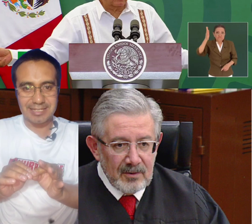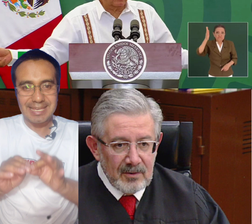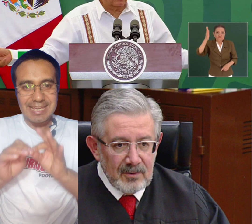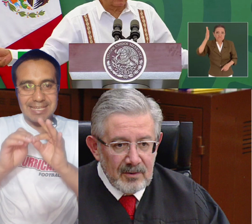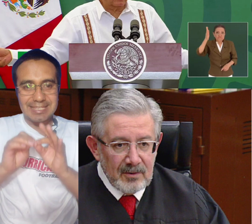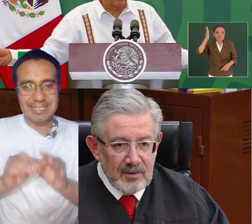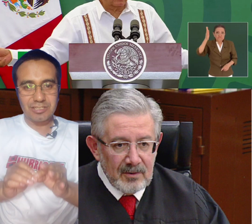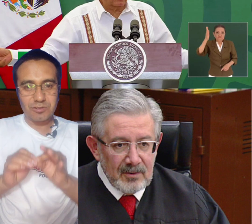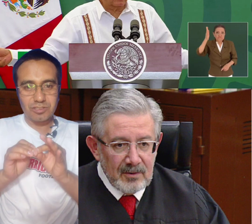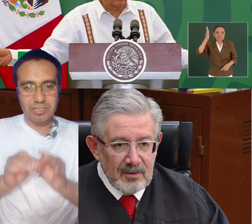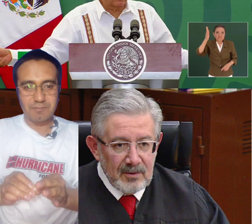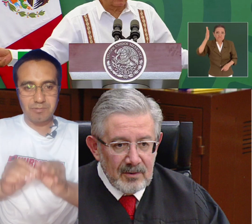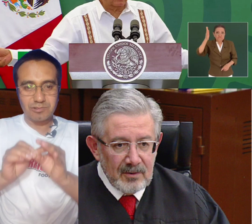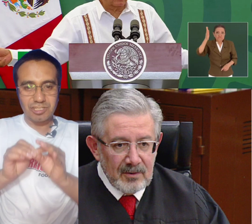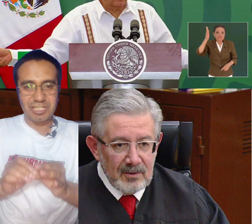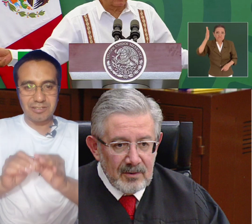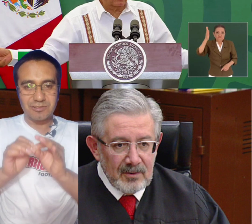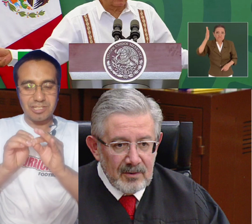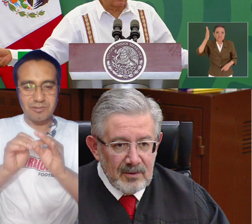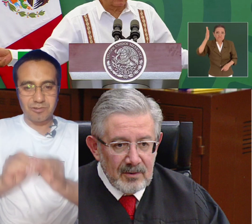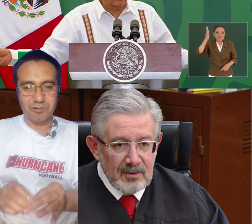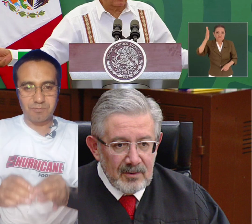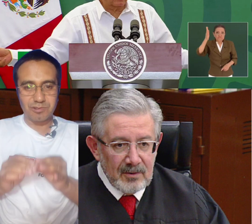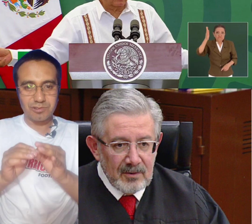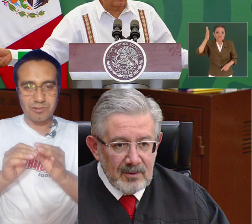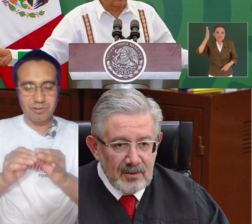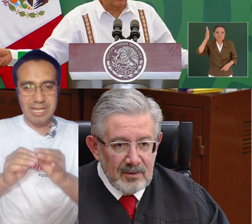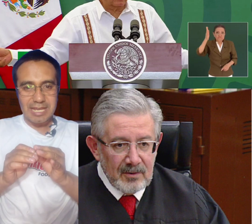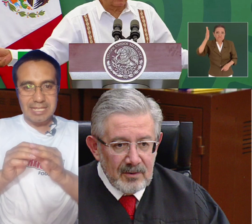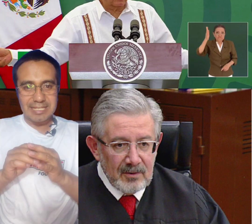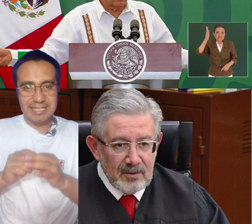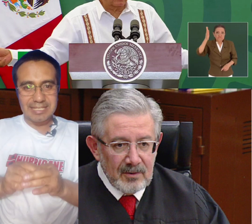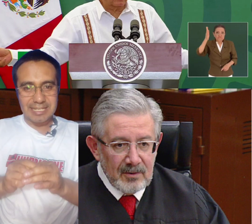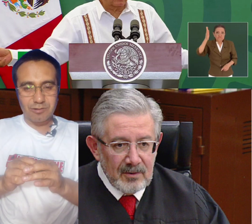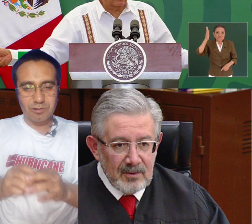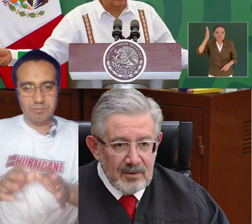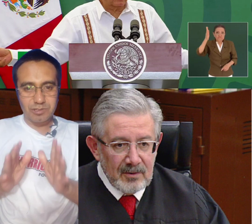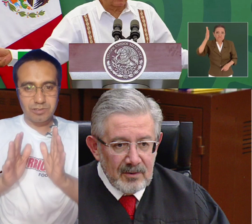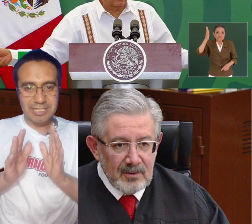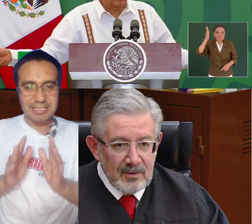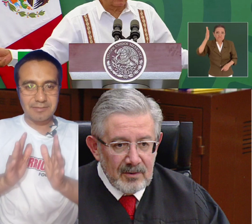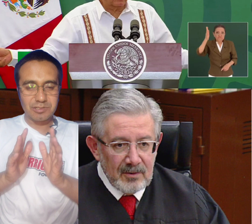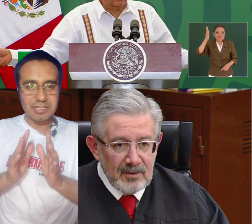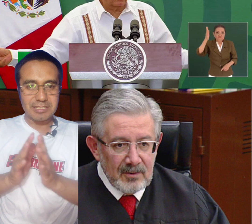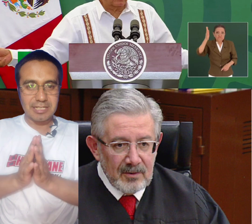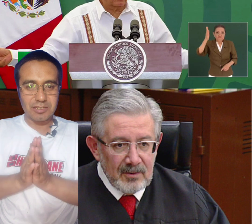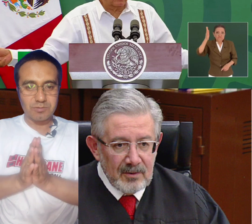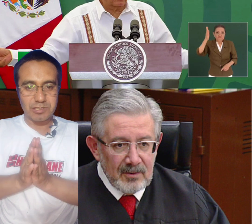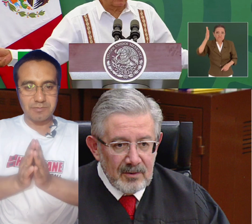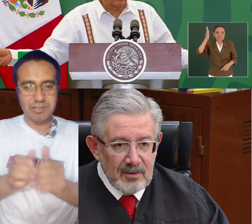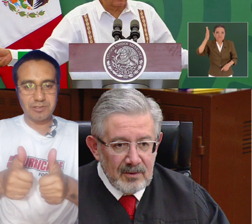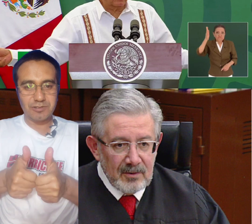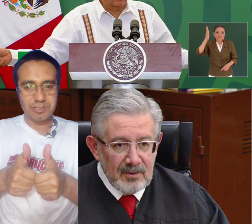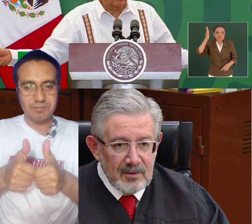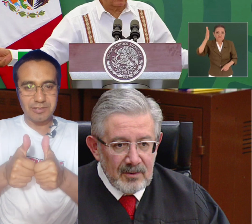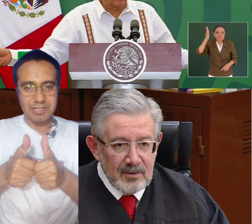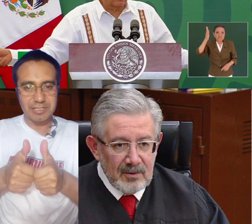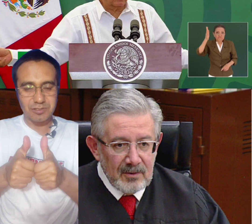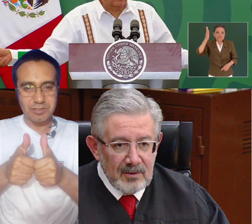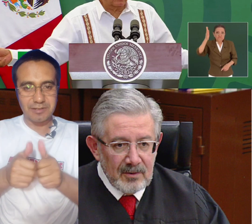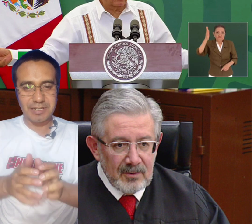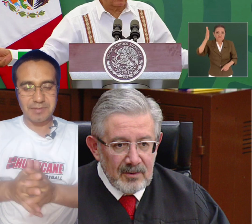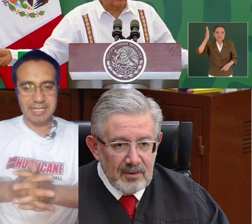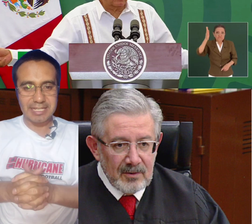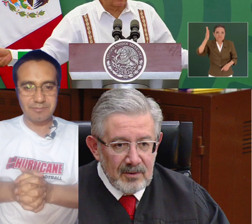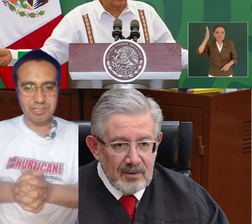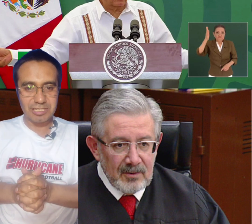importante de estos tipos llenos de corruptos de tanta corrupción ya estamos cansados pues amigos yo los invito